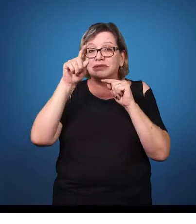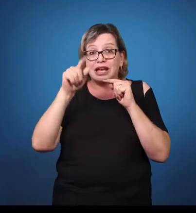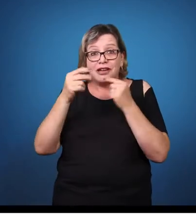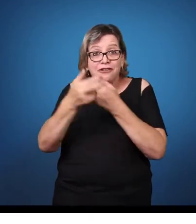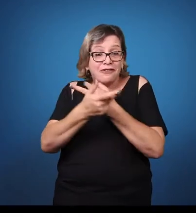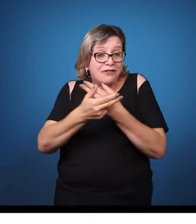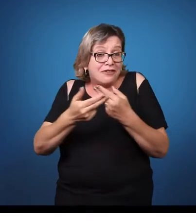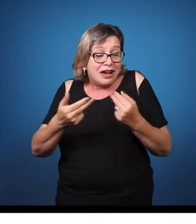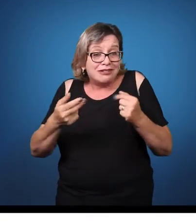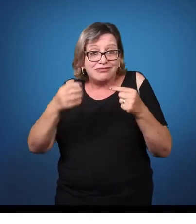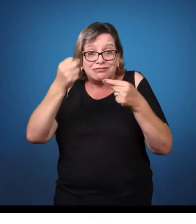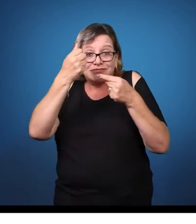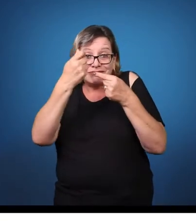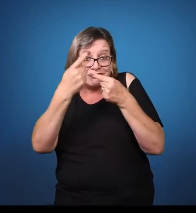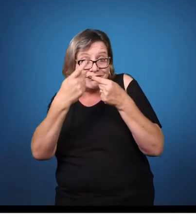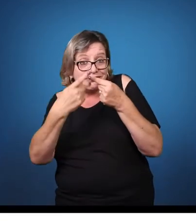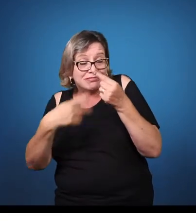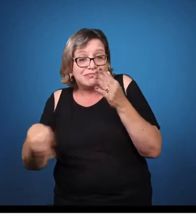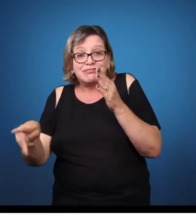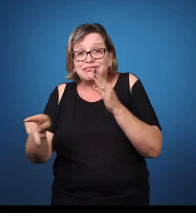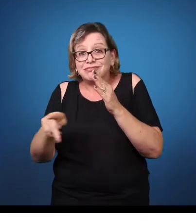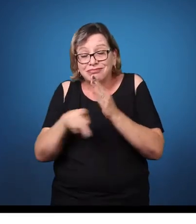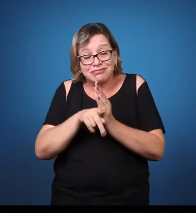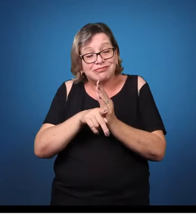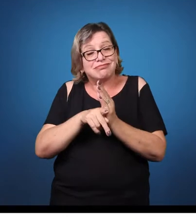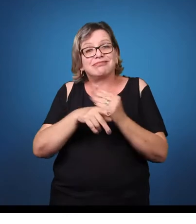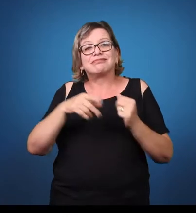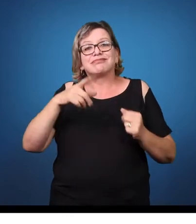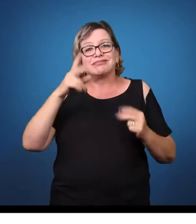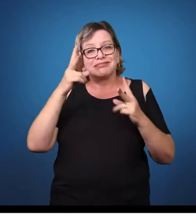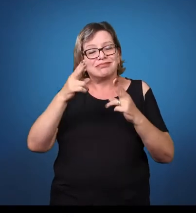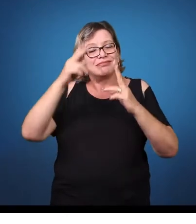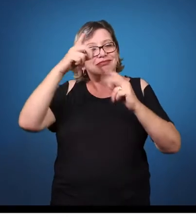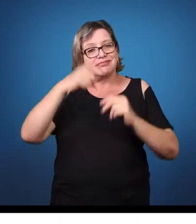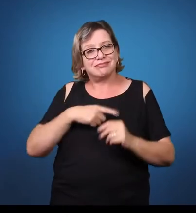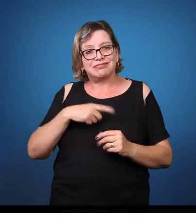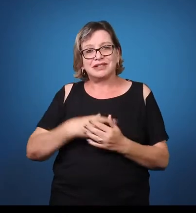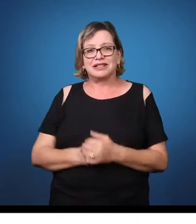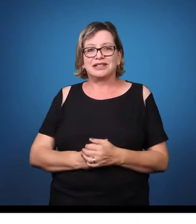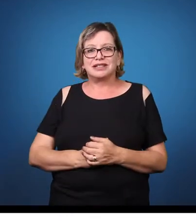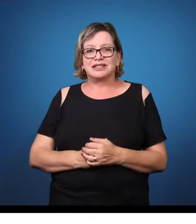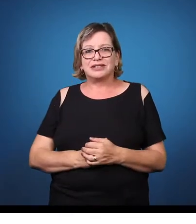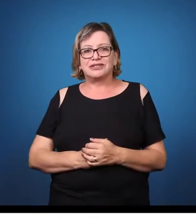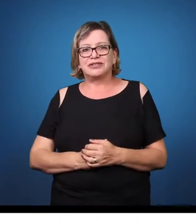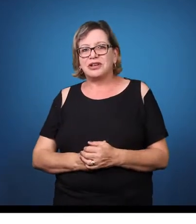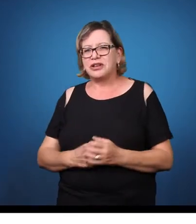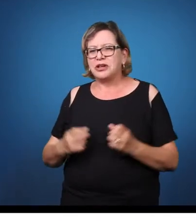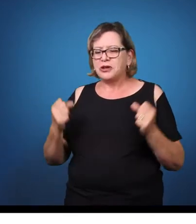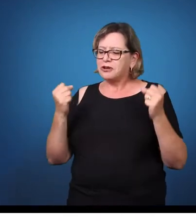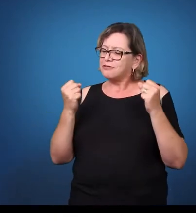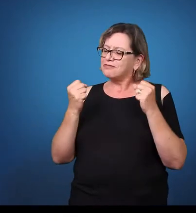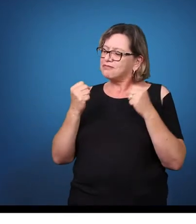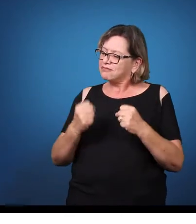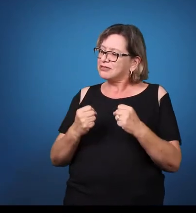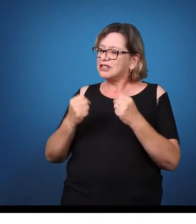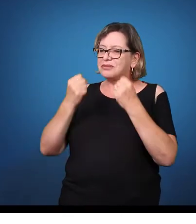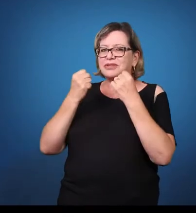Ok. É adequado falarmos em nível ou níveis de gravidade dessas interferências?